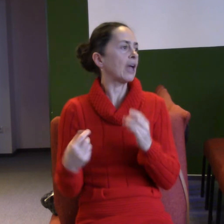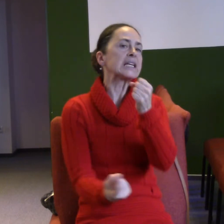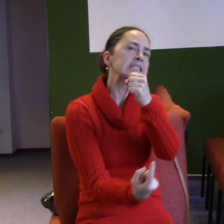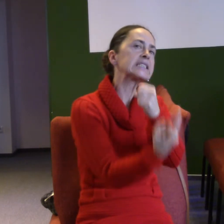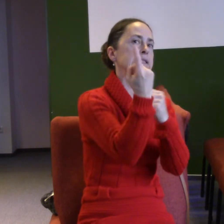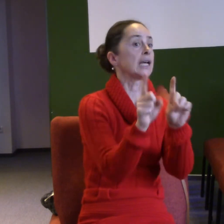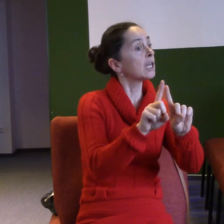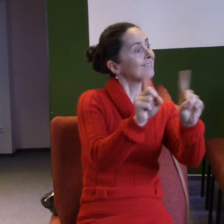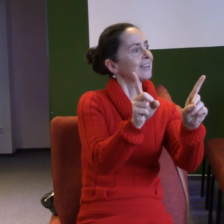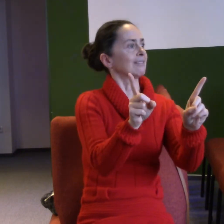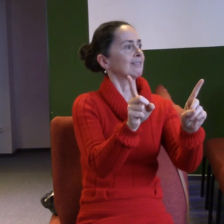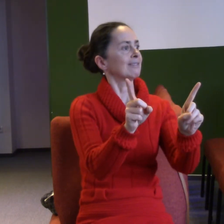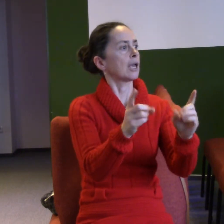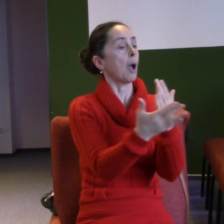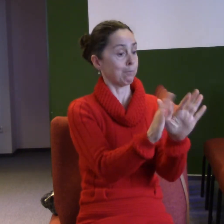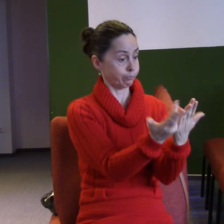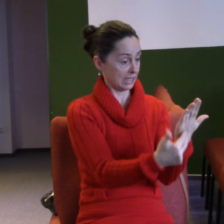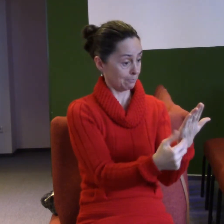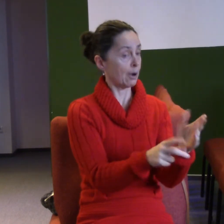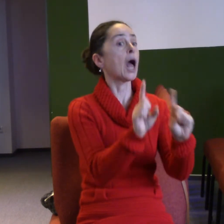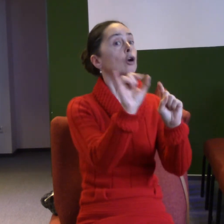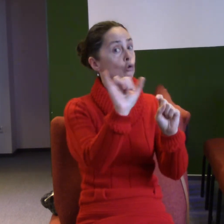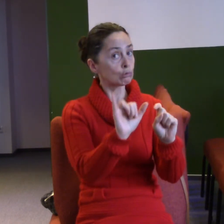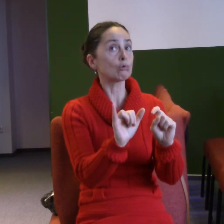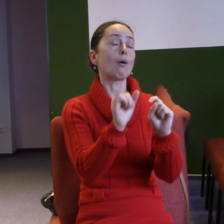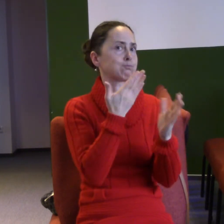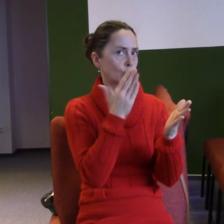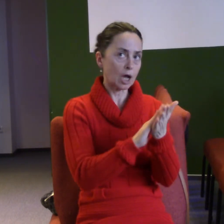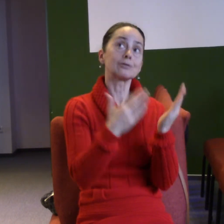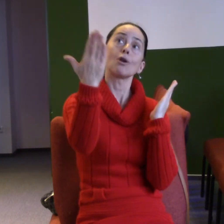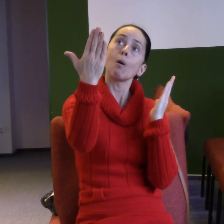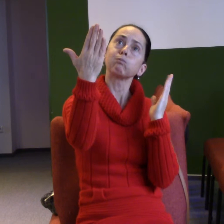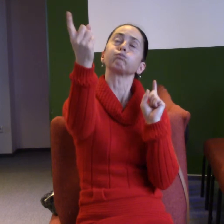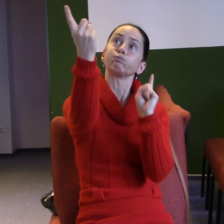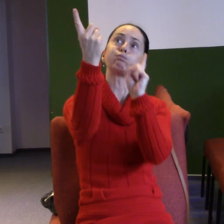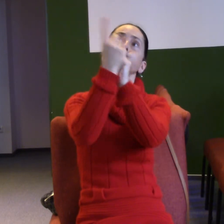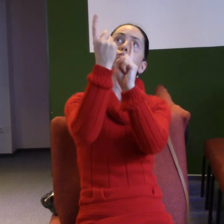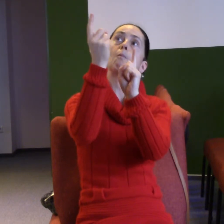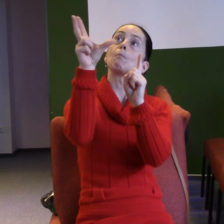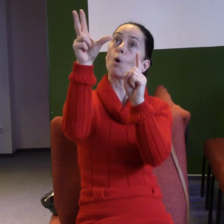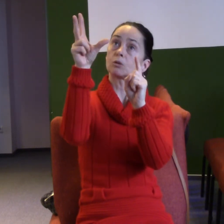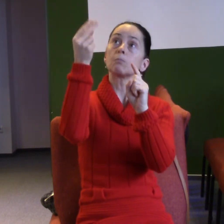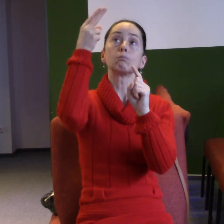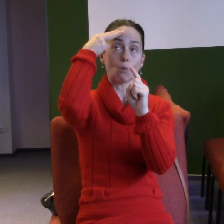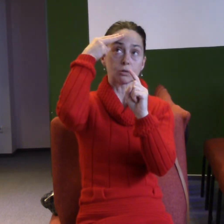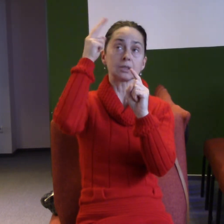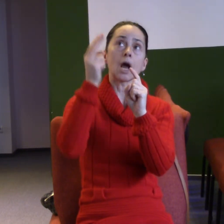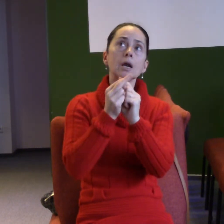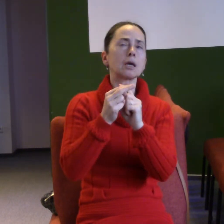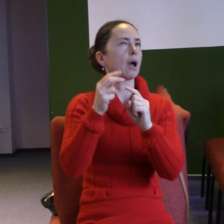říká, že ti, kteří se setkali s živým Bohem, najednou přemýšlí v kontextu věčnosti. Najednou přemýšlíme v kontextu